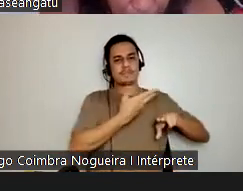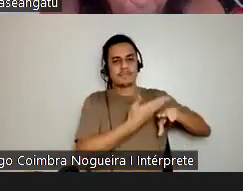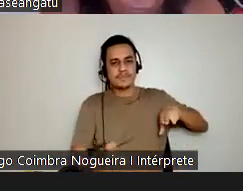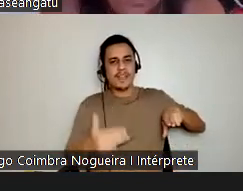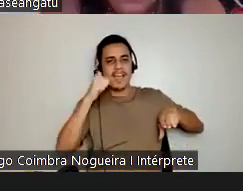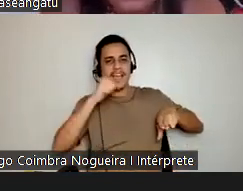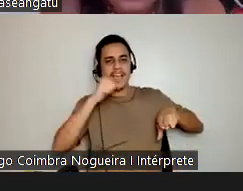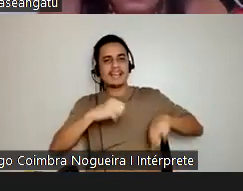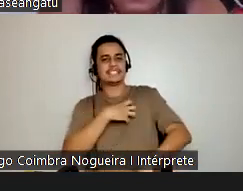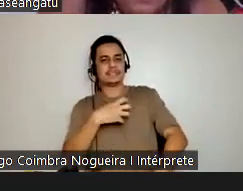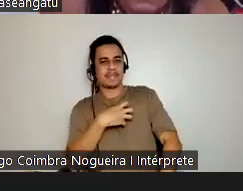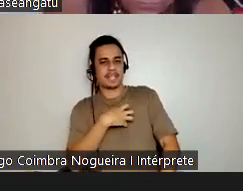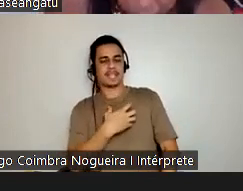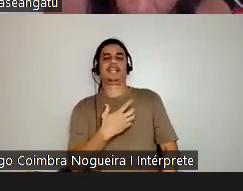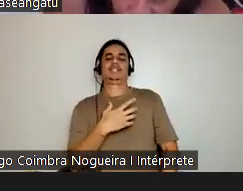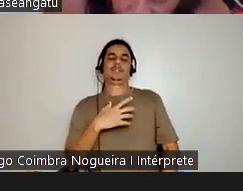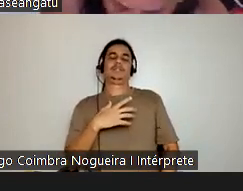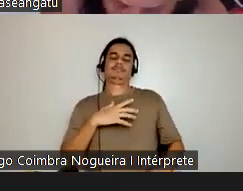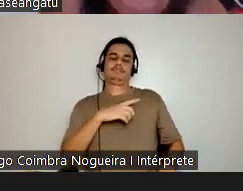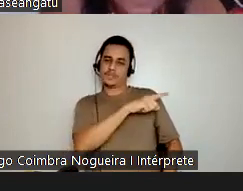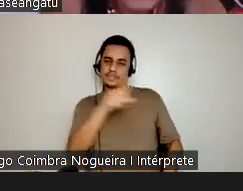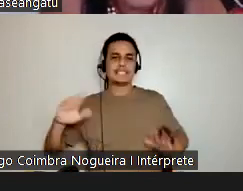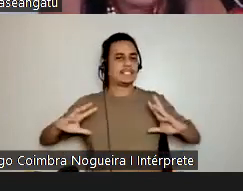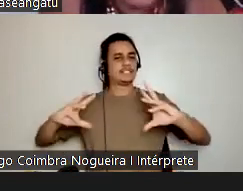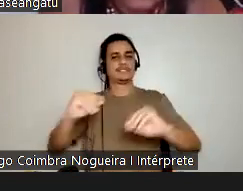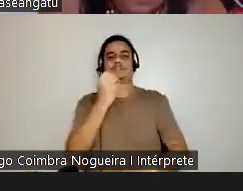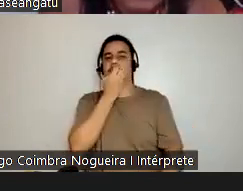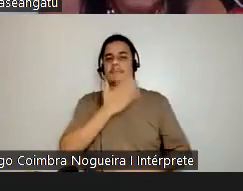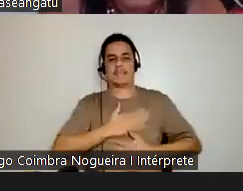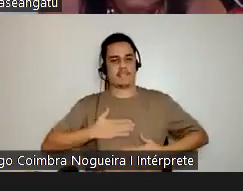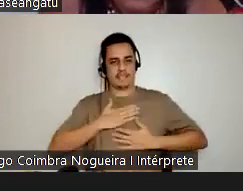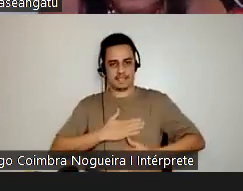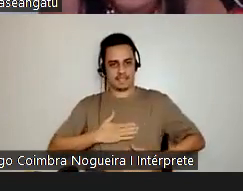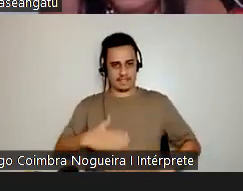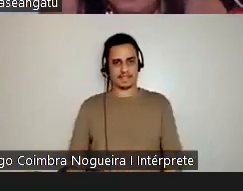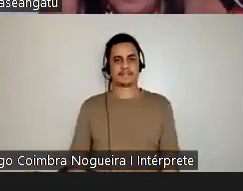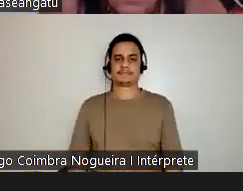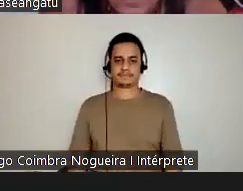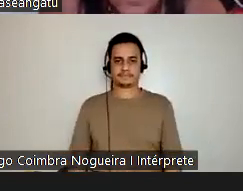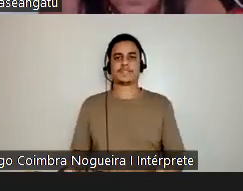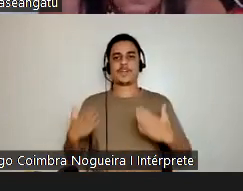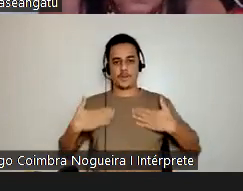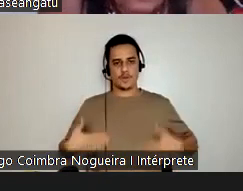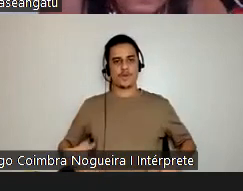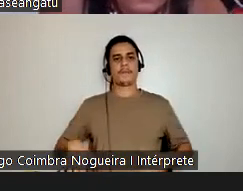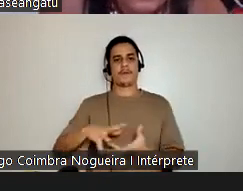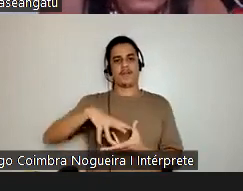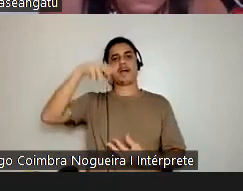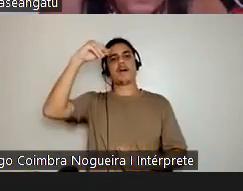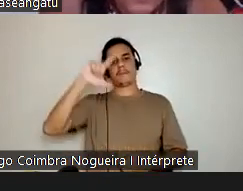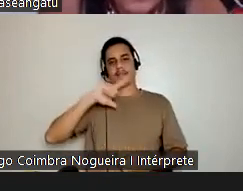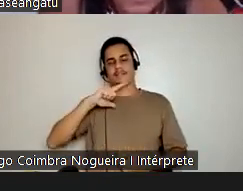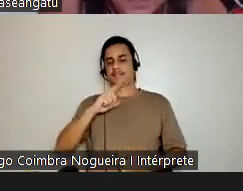Boa noite, desejo que tudo bem com todas, todos e todos. Somos corpos e corpas e almas nuas com sentimentos